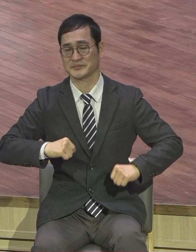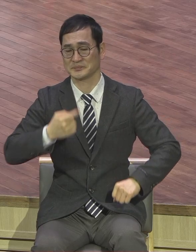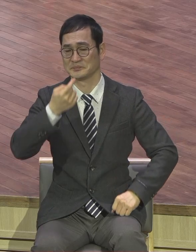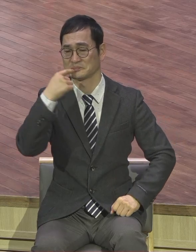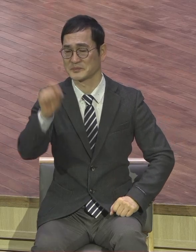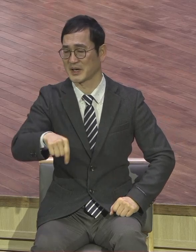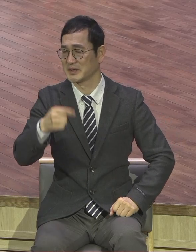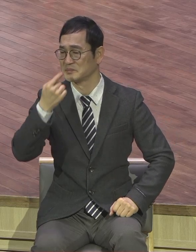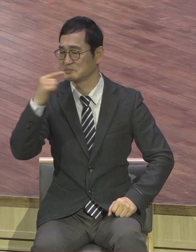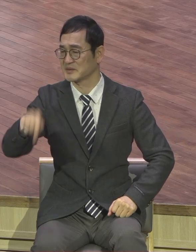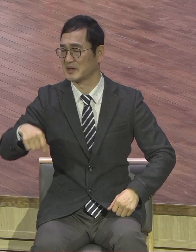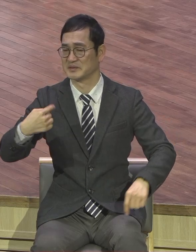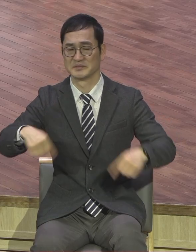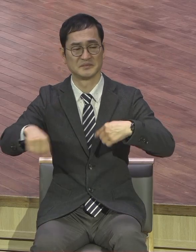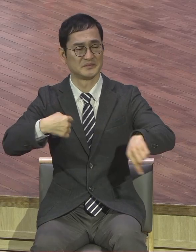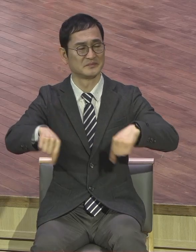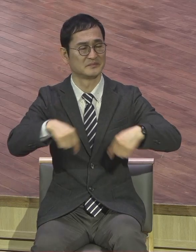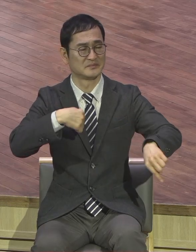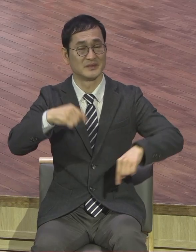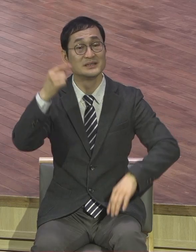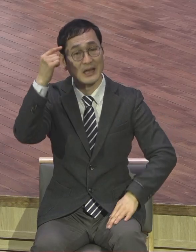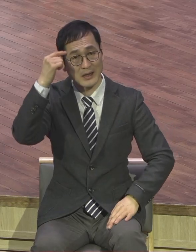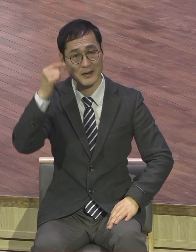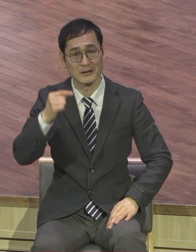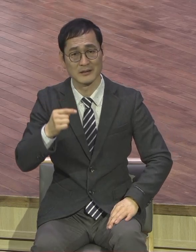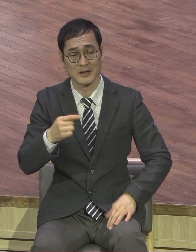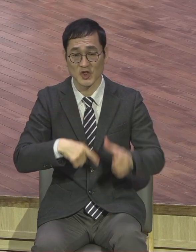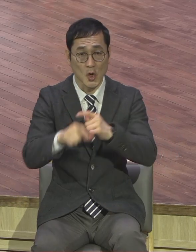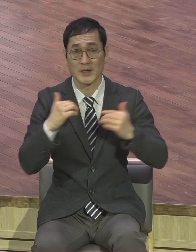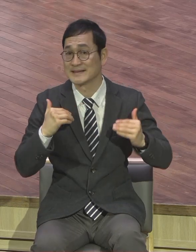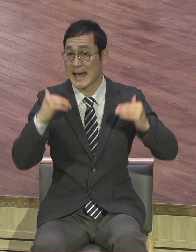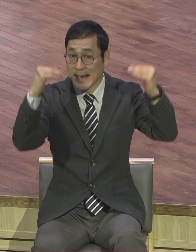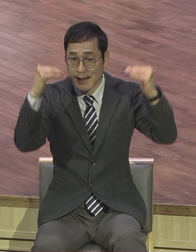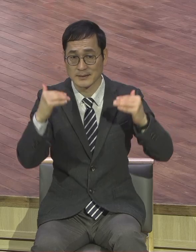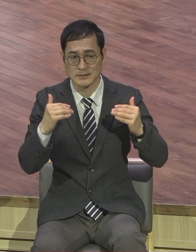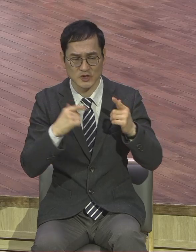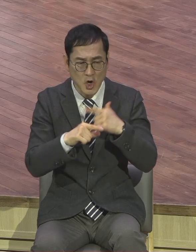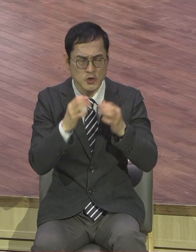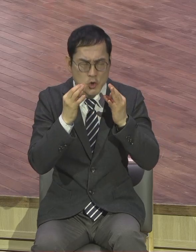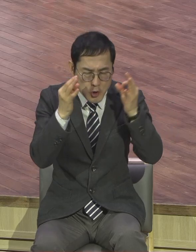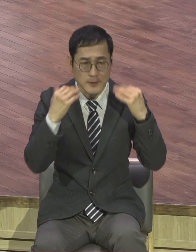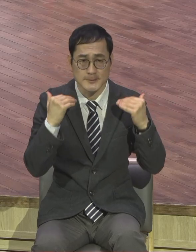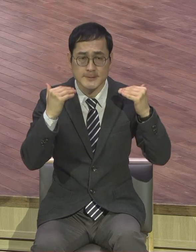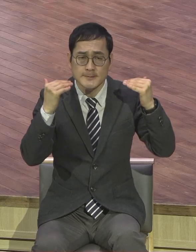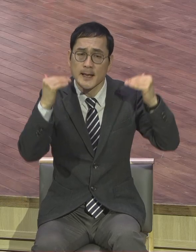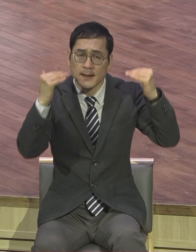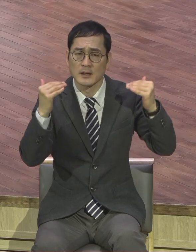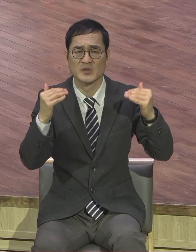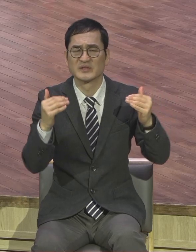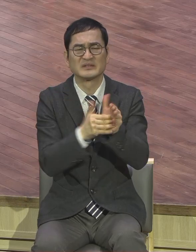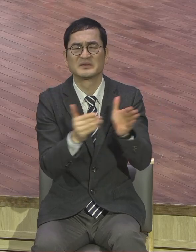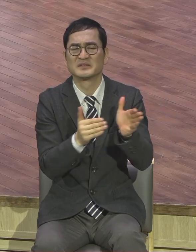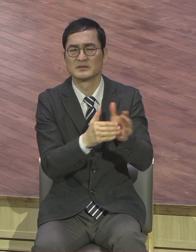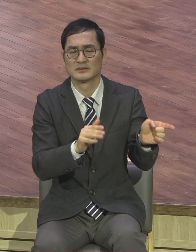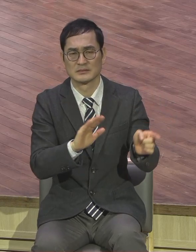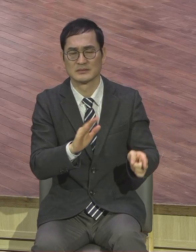다스리려고 그러지요. 자라라 안 그래. 그날 끝. 교회 난장판 엉망 덮어잖아요.